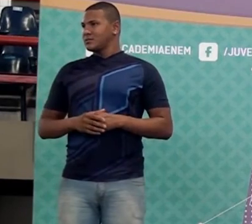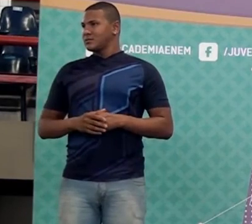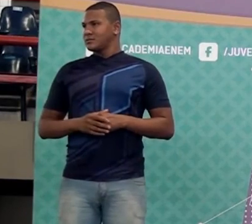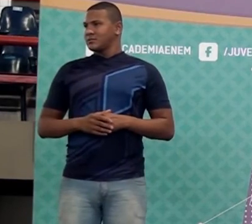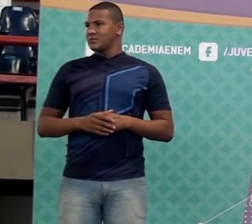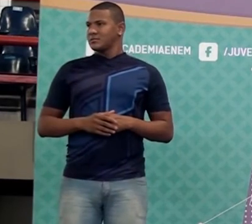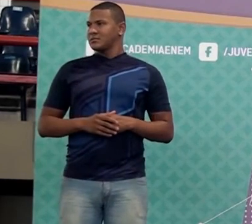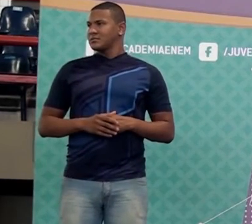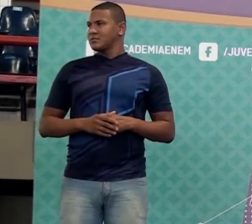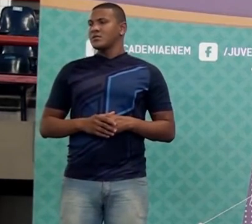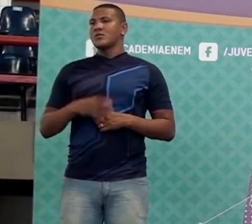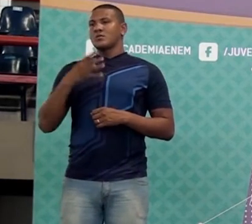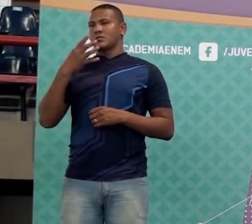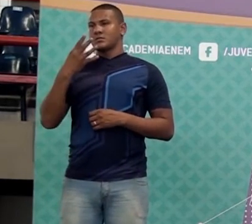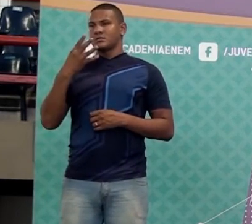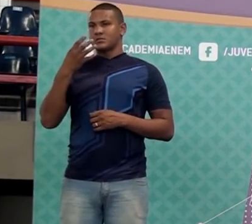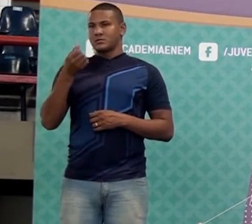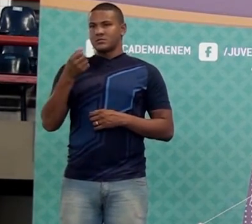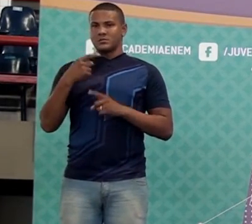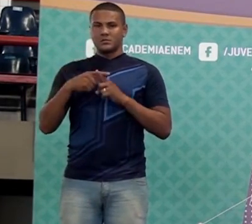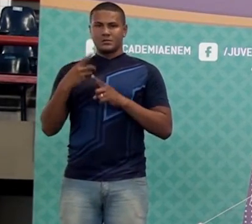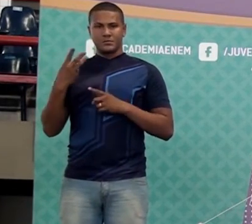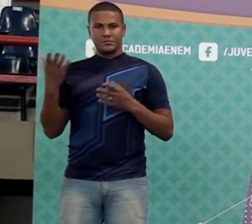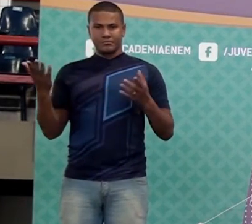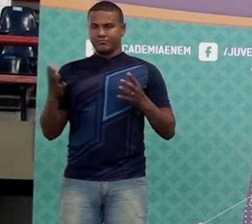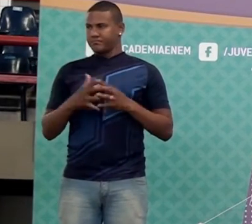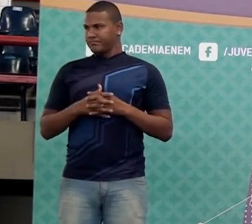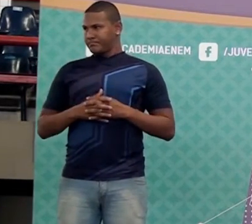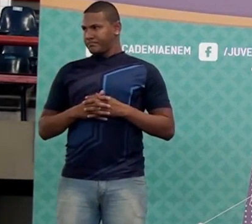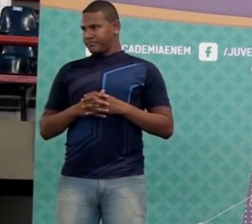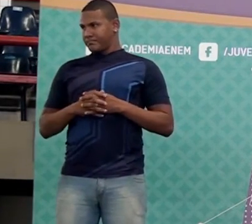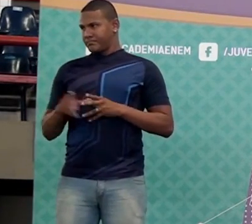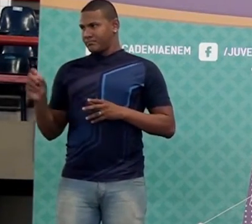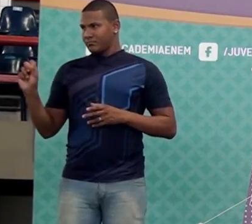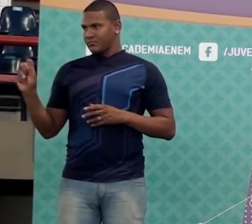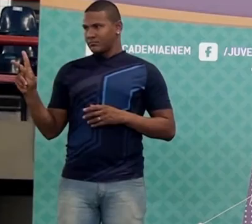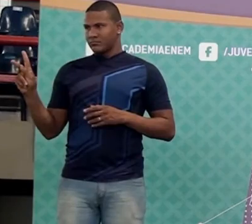mental. Tá legal, pessoal? Vamos em frente. Olha pra cá agora, ó.